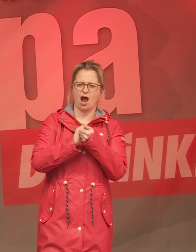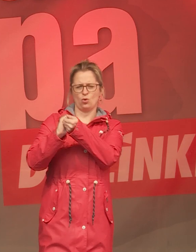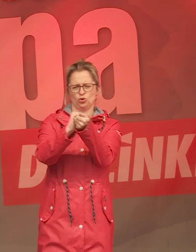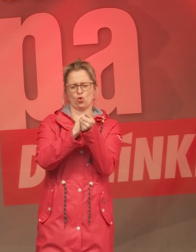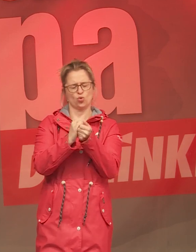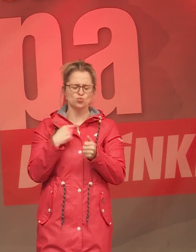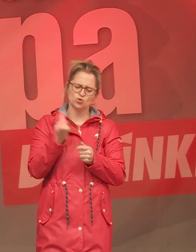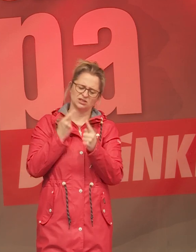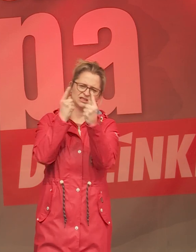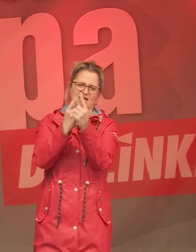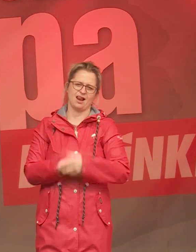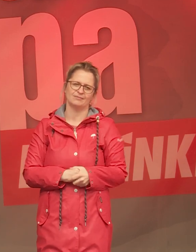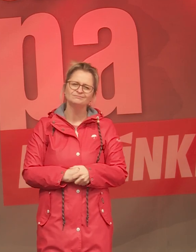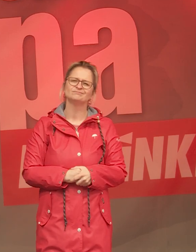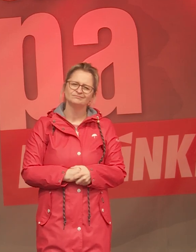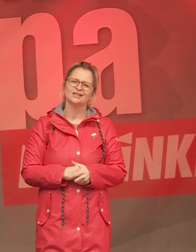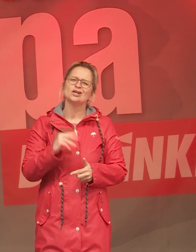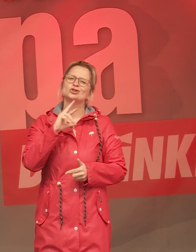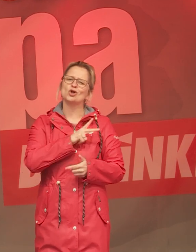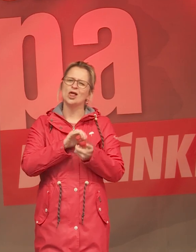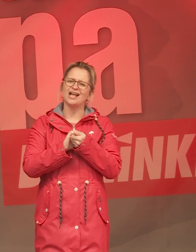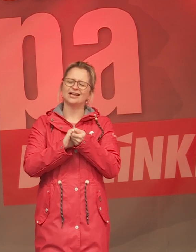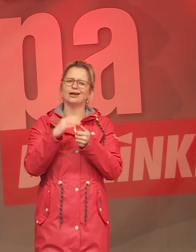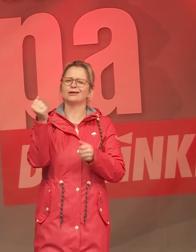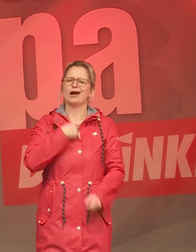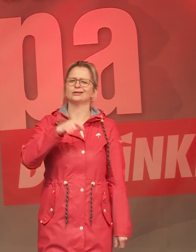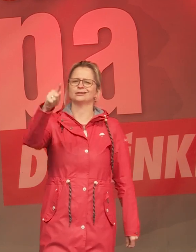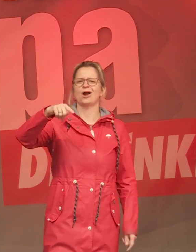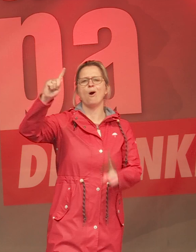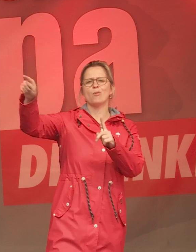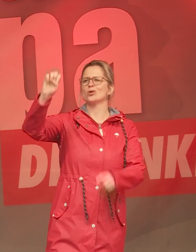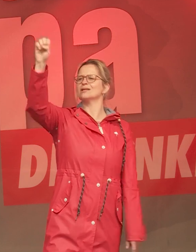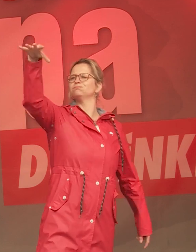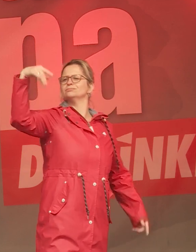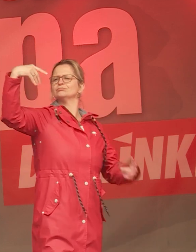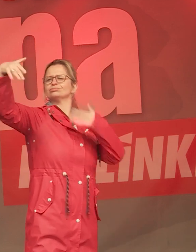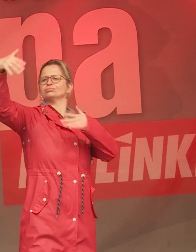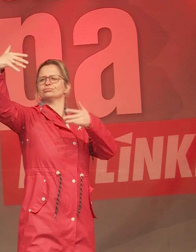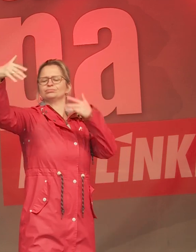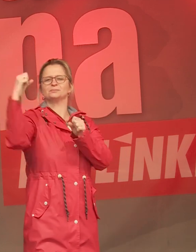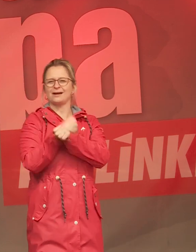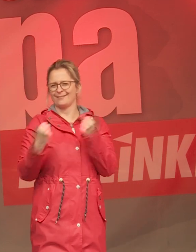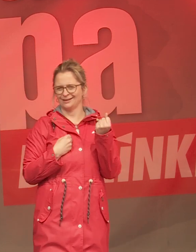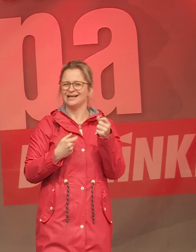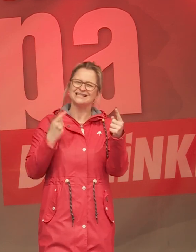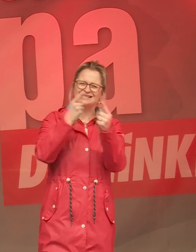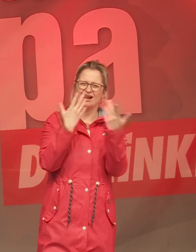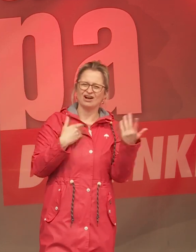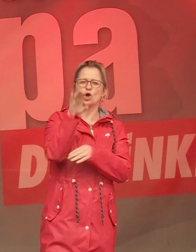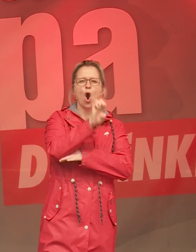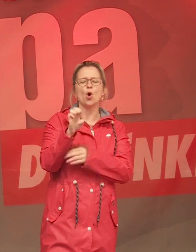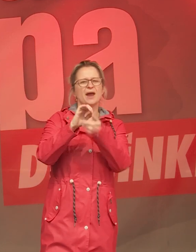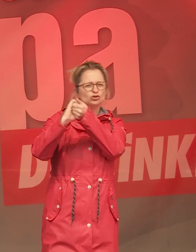klar, Solidarität lässt sich nicht an der Börse handeln. Wir werden dafür sorgen, dass die Europäische Union zu einer Sozialunion